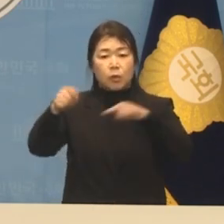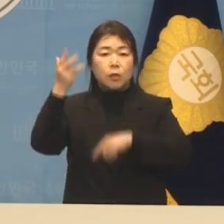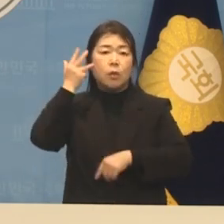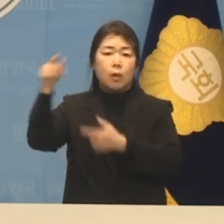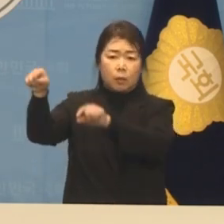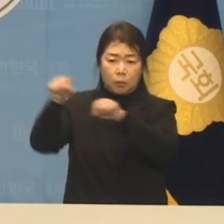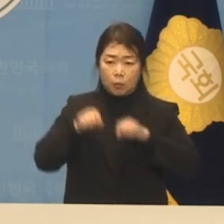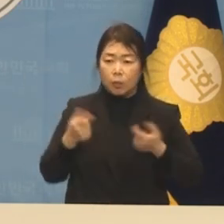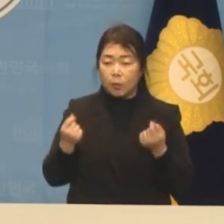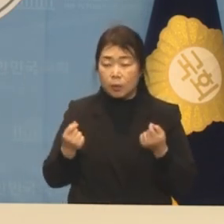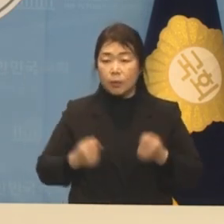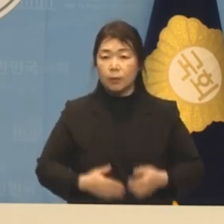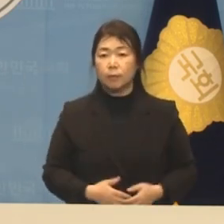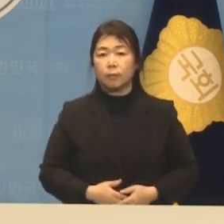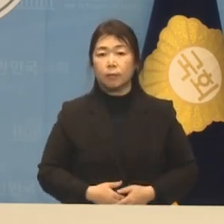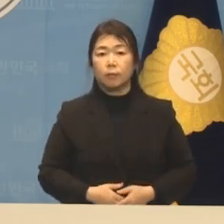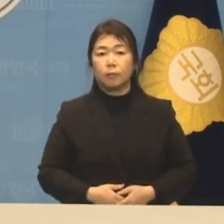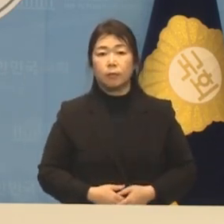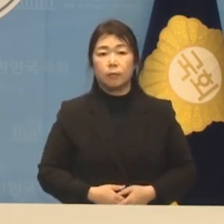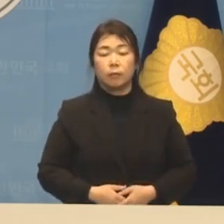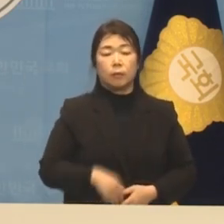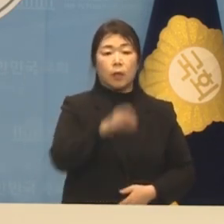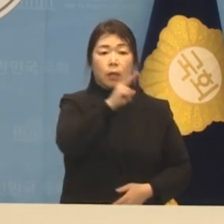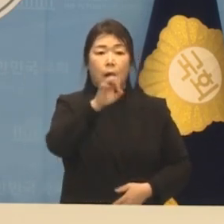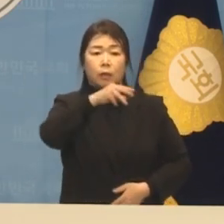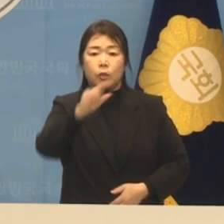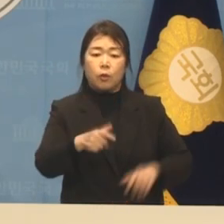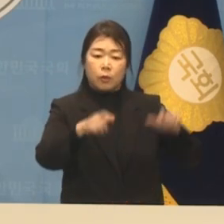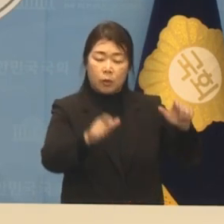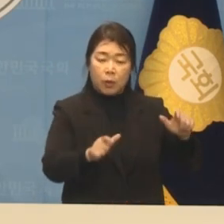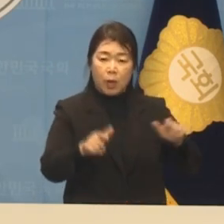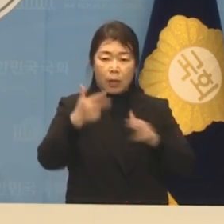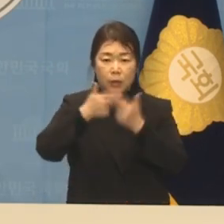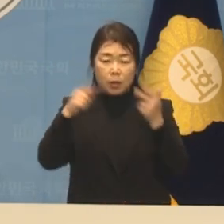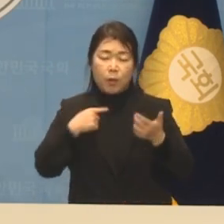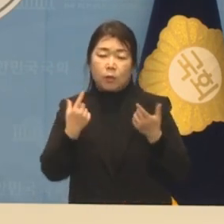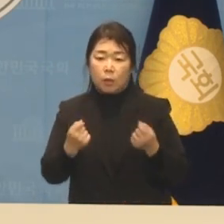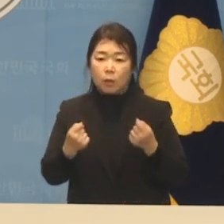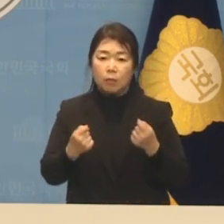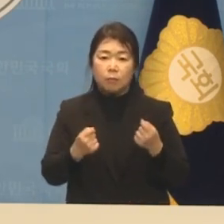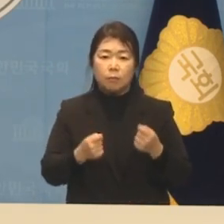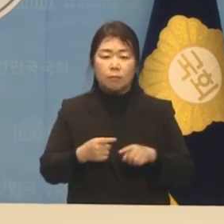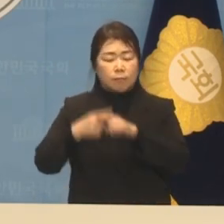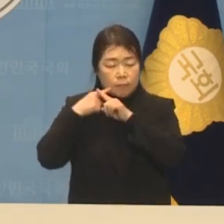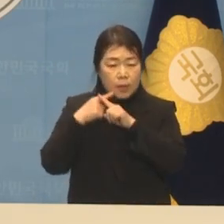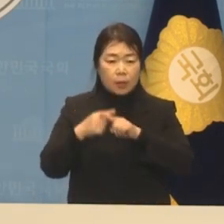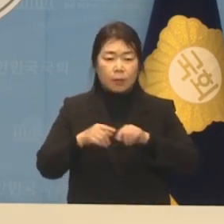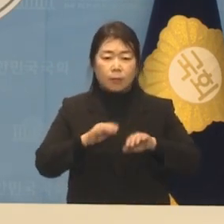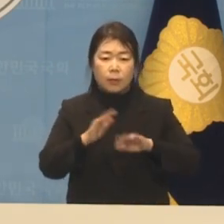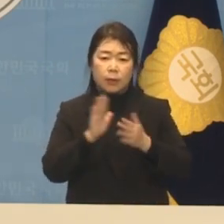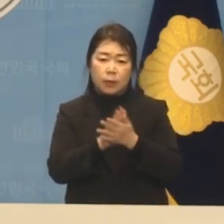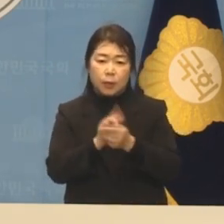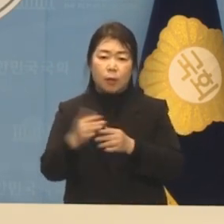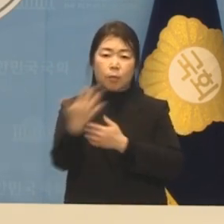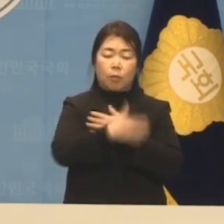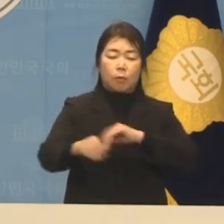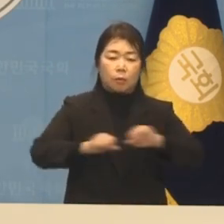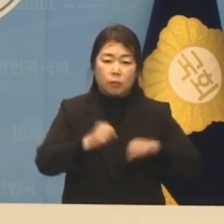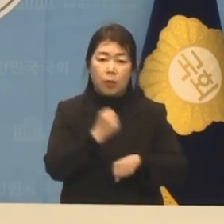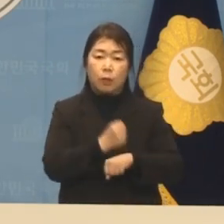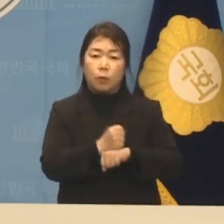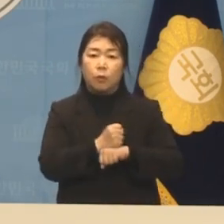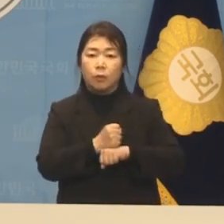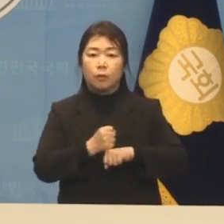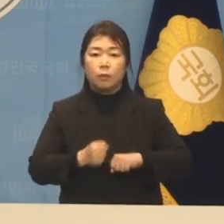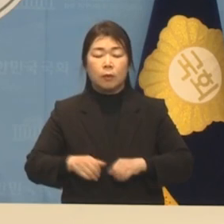양천의 이재명이 되어 실사구시의 자세로 발로 뛰고 귀를 여는 양천에